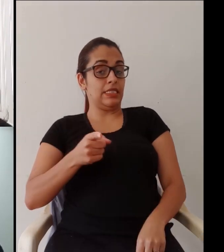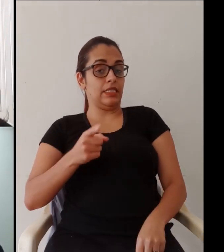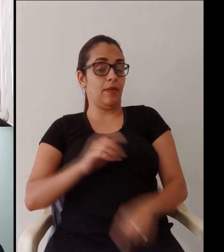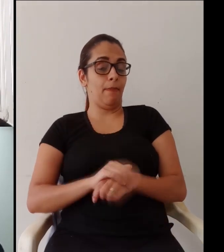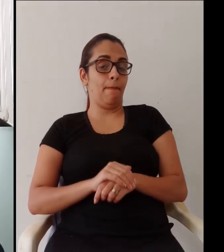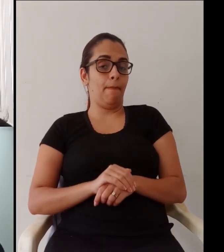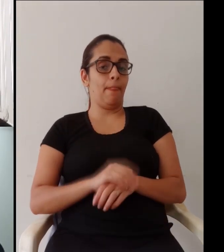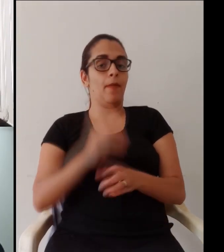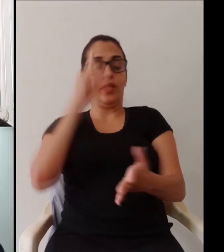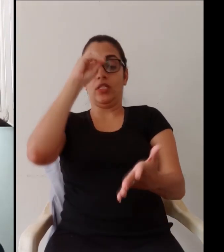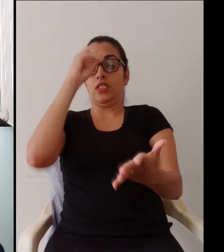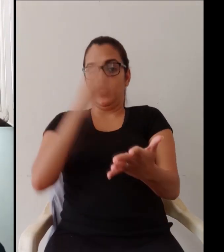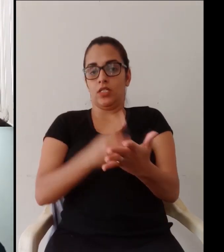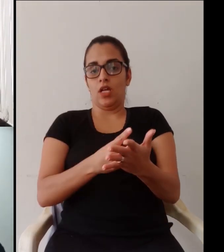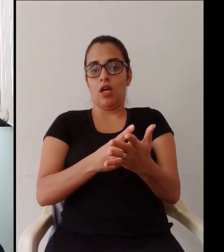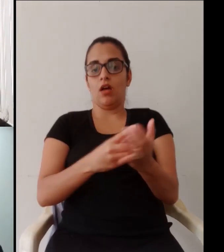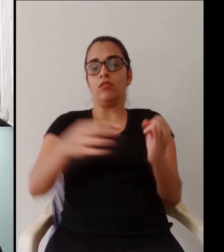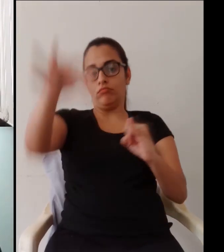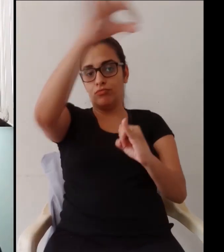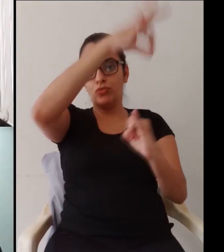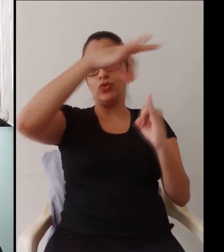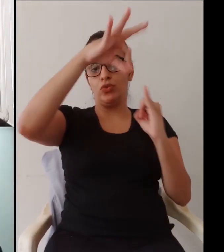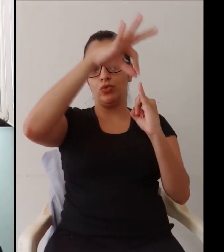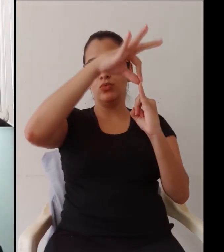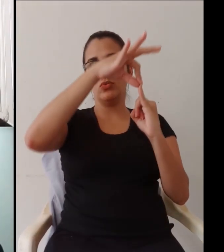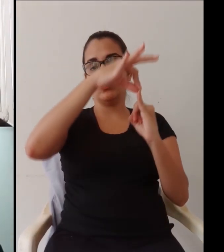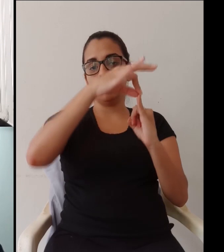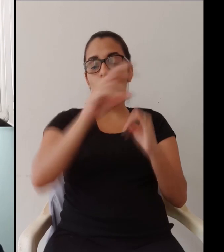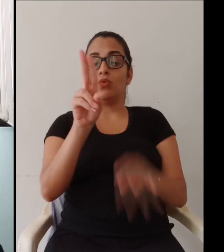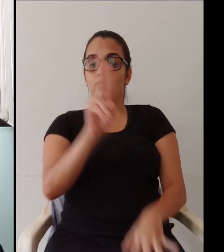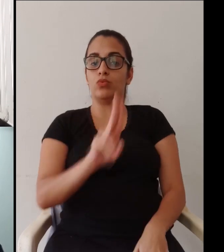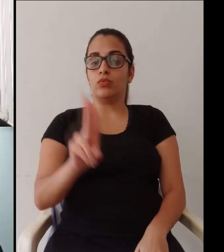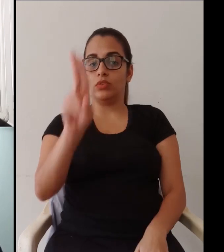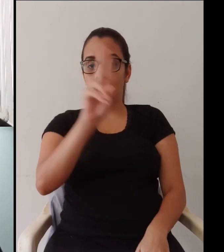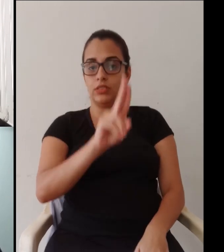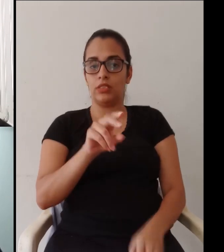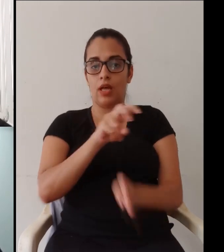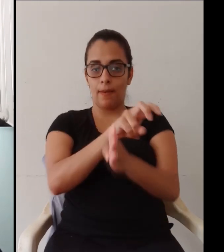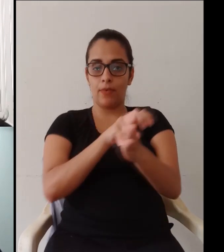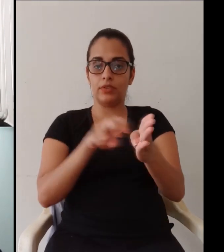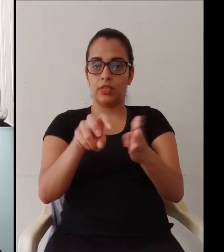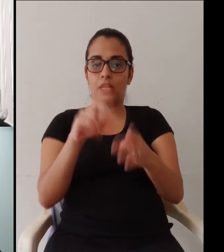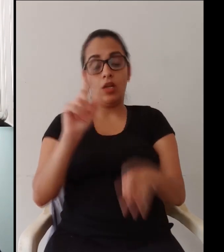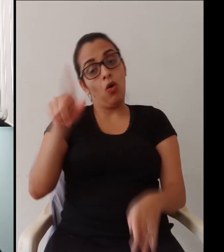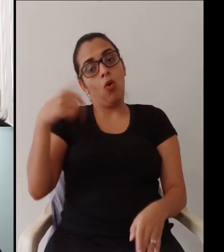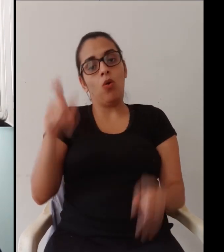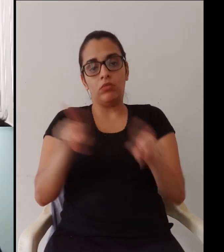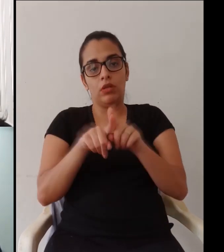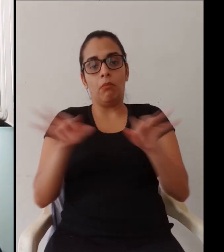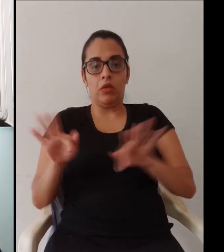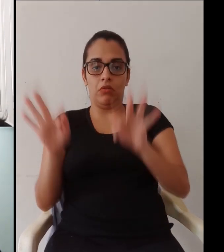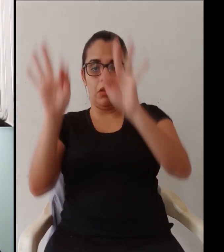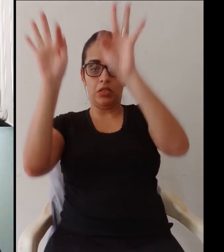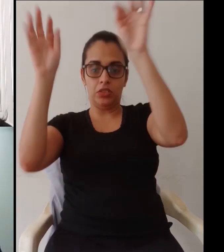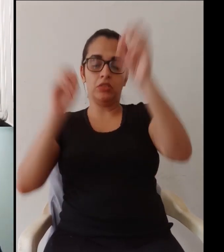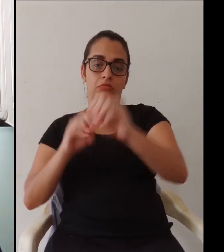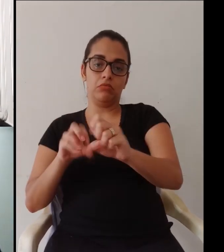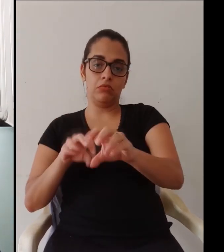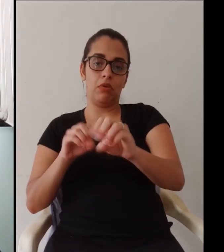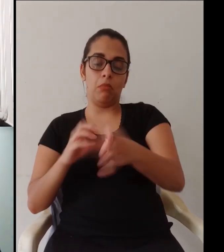dos nossos objetivos. E aí eu já quero começar, Dani, com um recado, né? O recado é que se for uma decisão institucional do